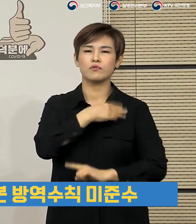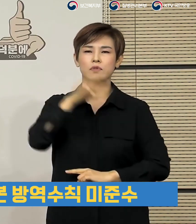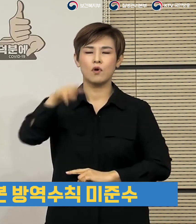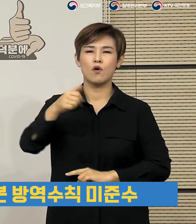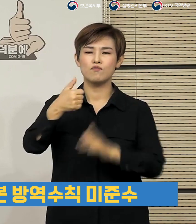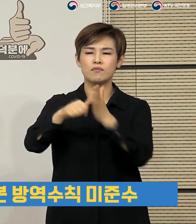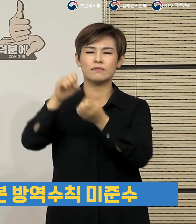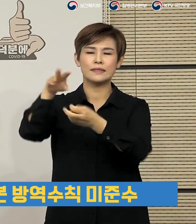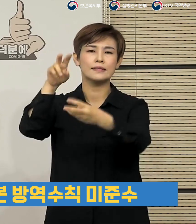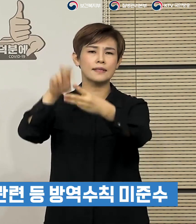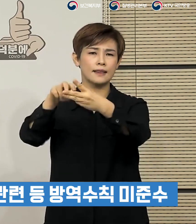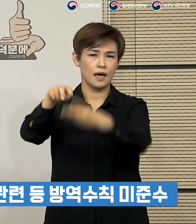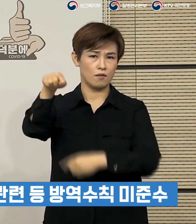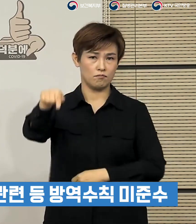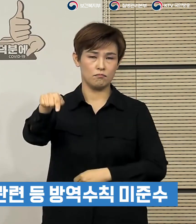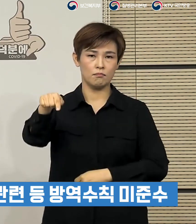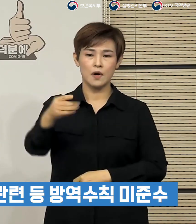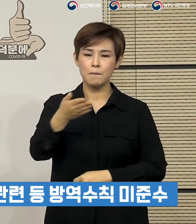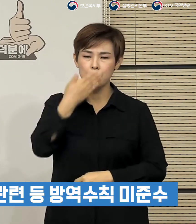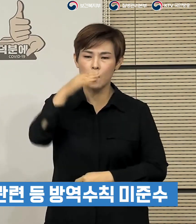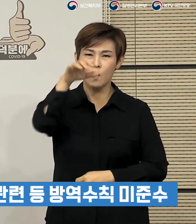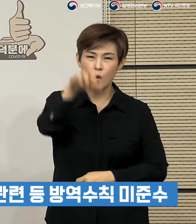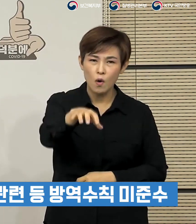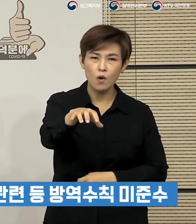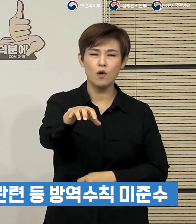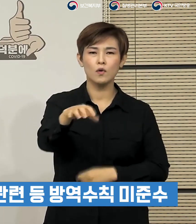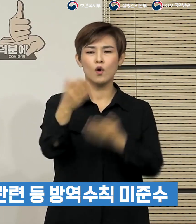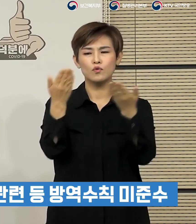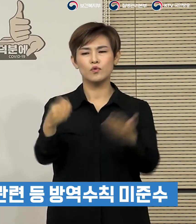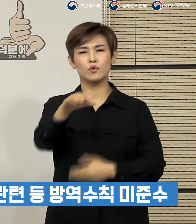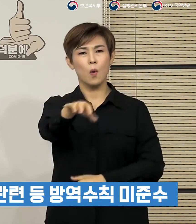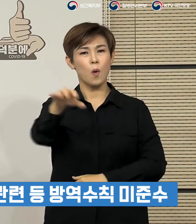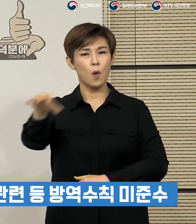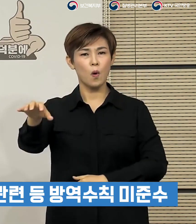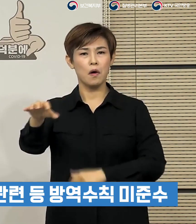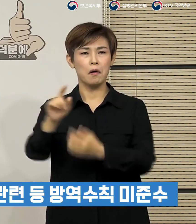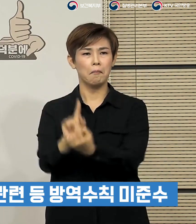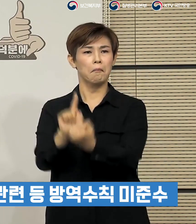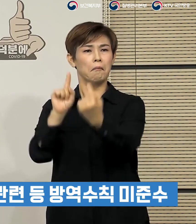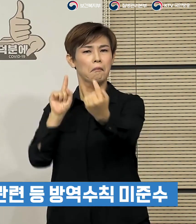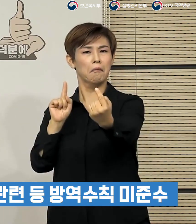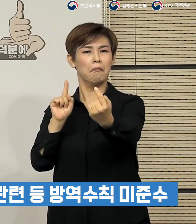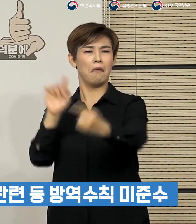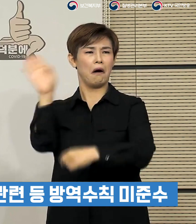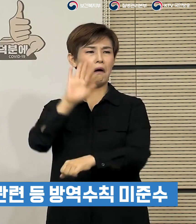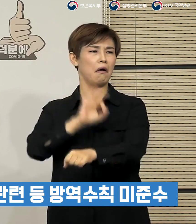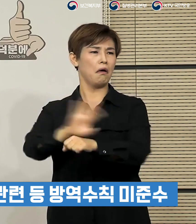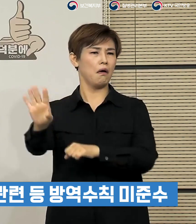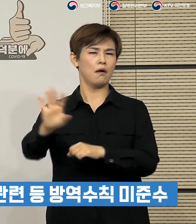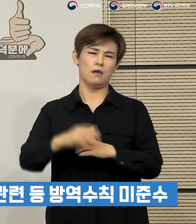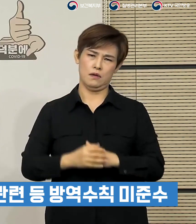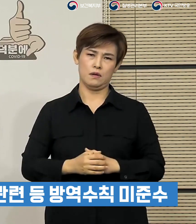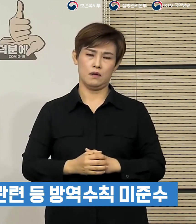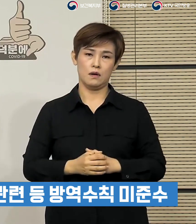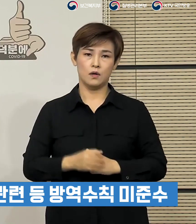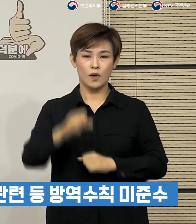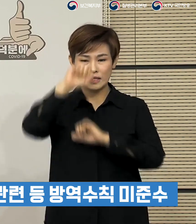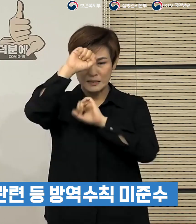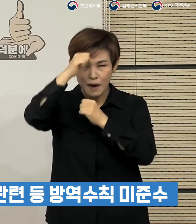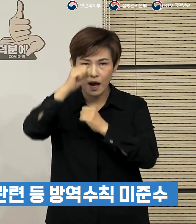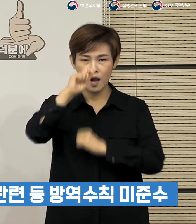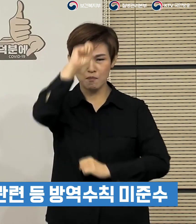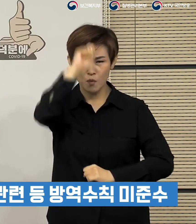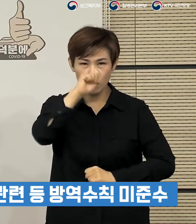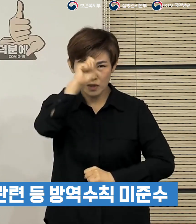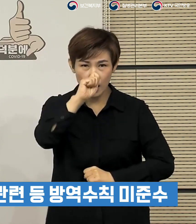물류센터의 경우 식당, 휴식공간 등에서의 거리두기가 지켜지지 않았고 신발과